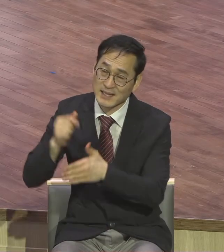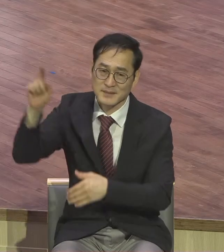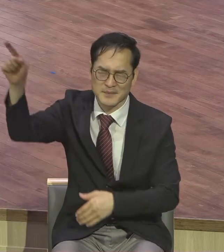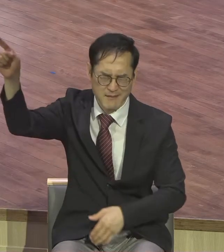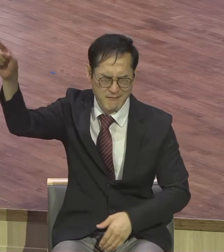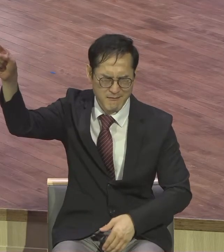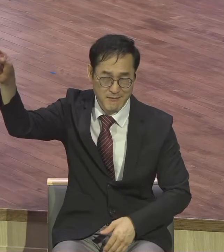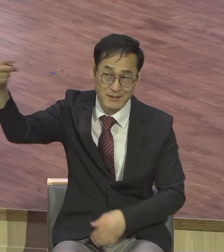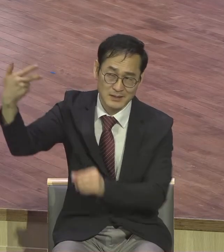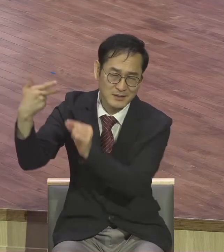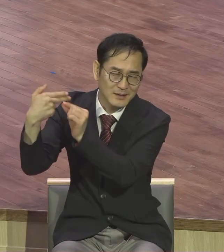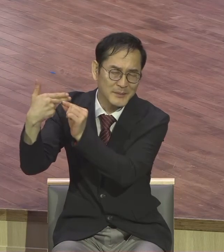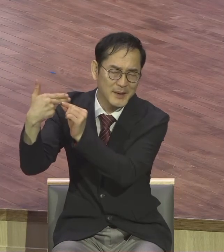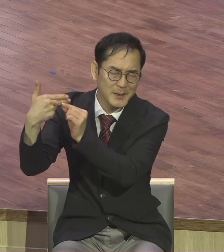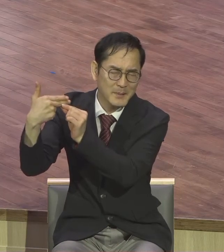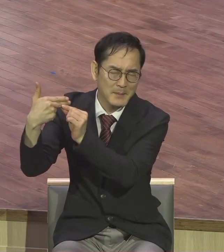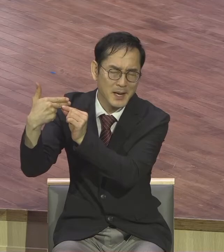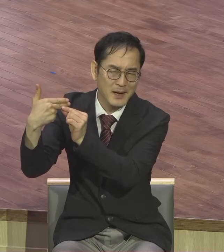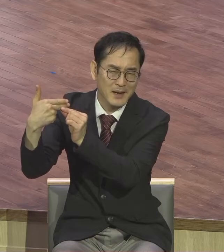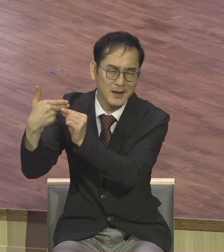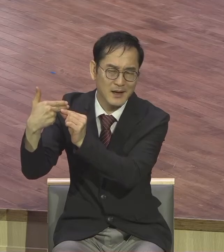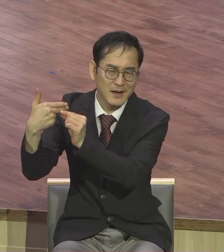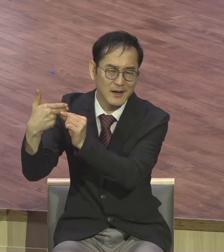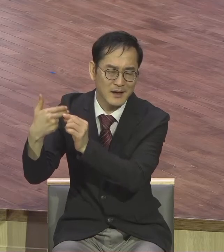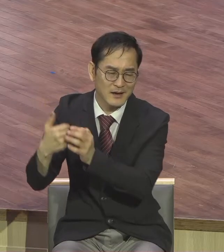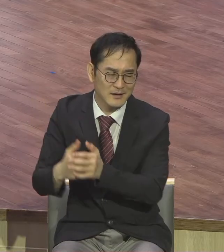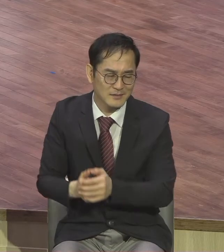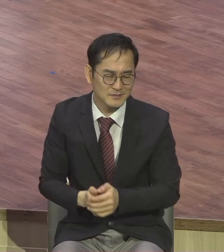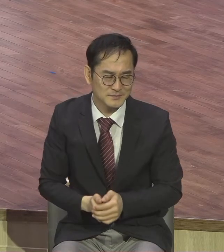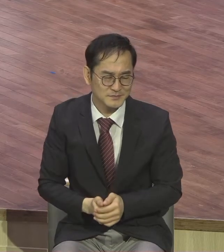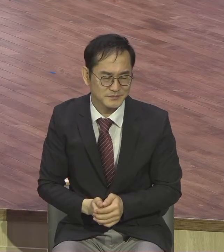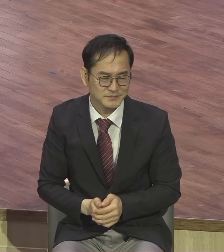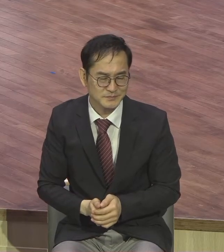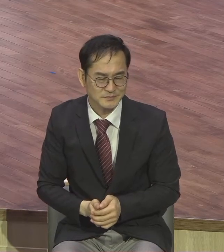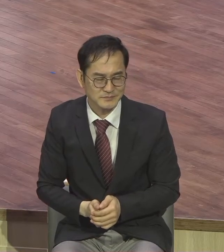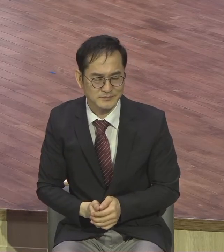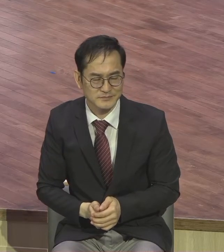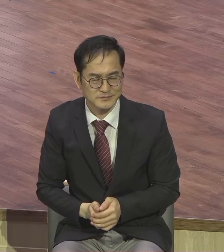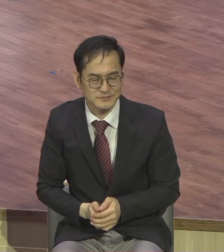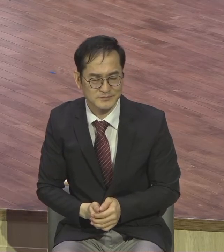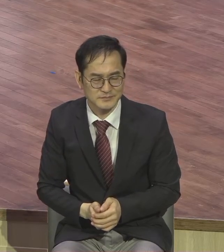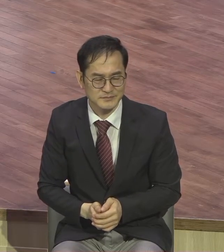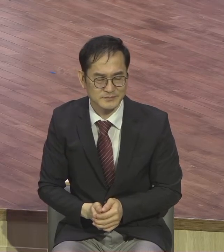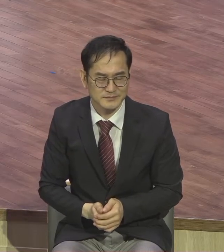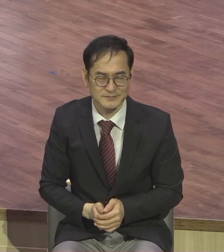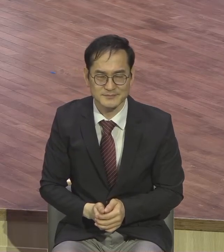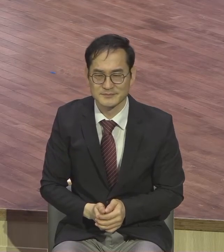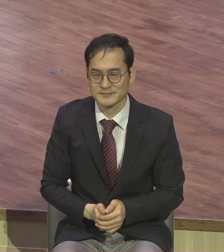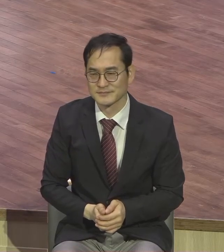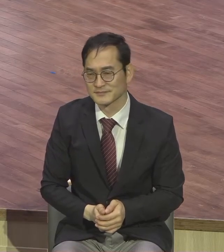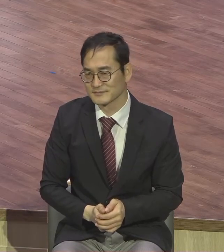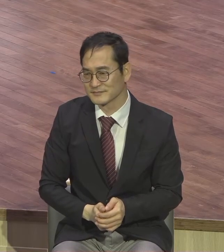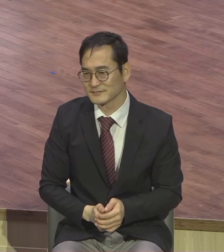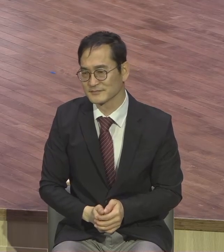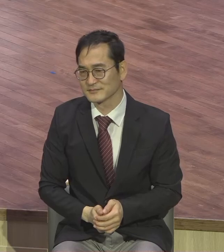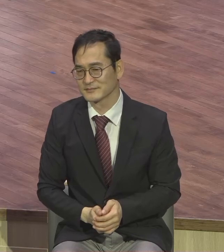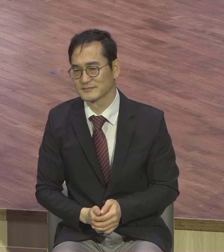옛날에 옛날에 듣던 그 소리 또 듣는 것처럼 이런 식으로 살면 절대 세상